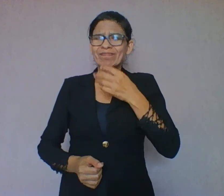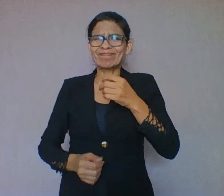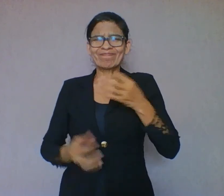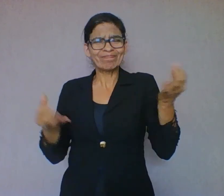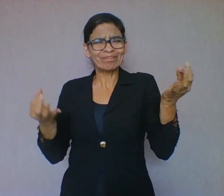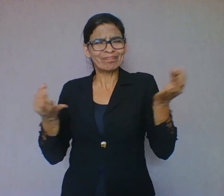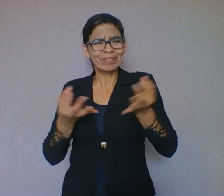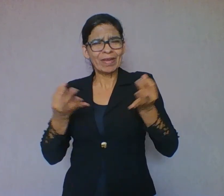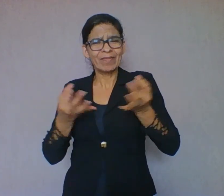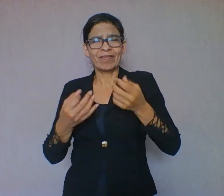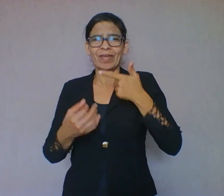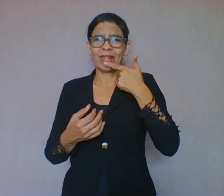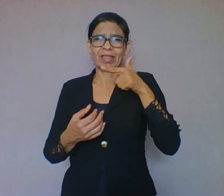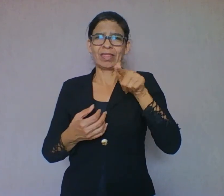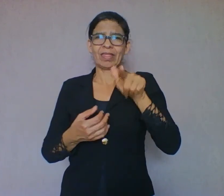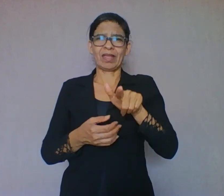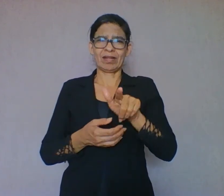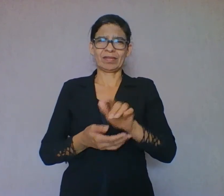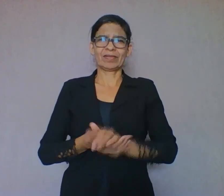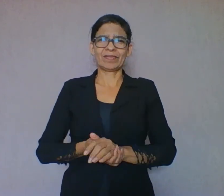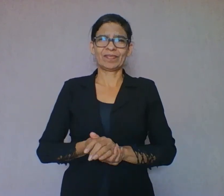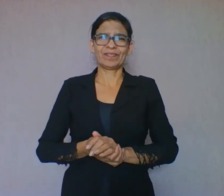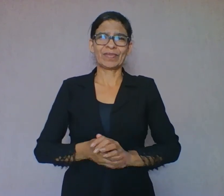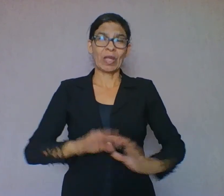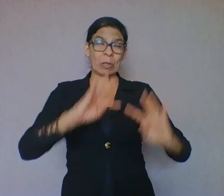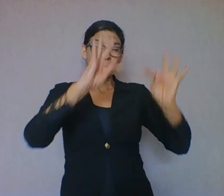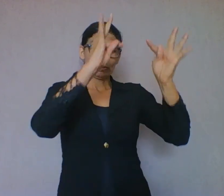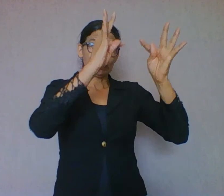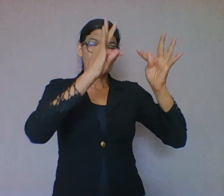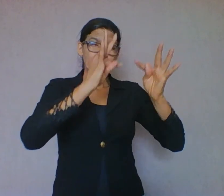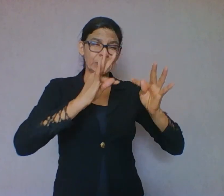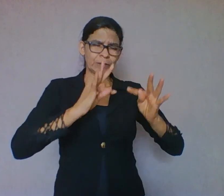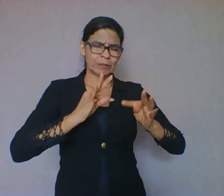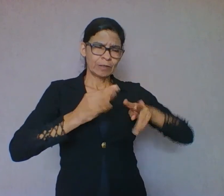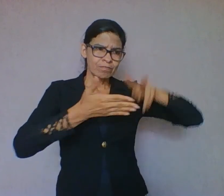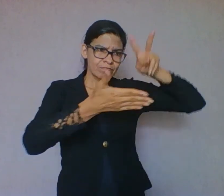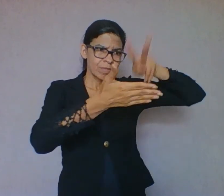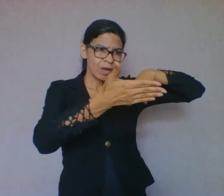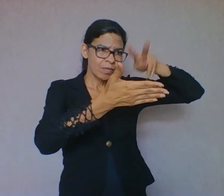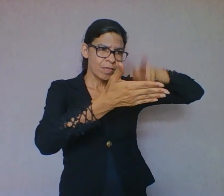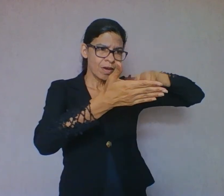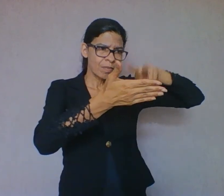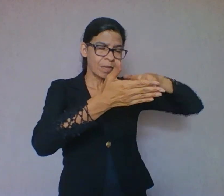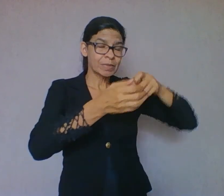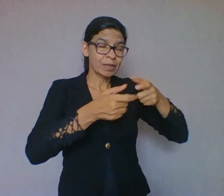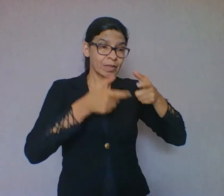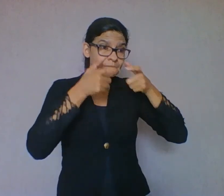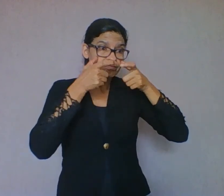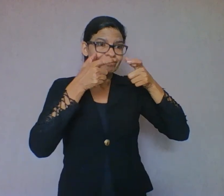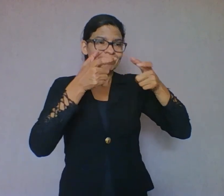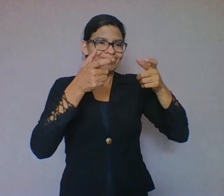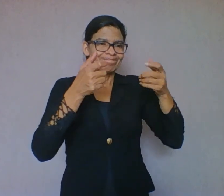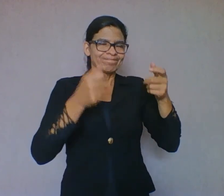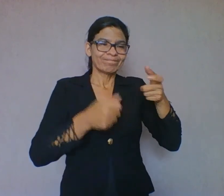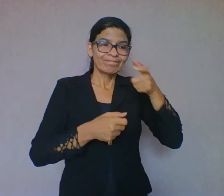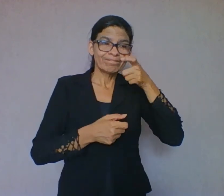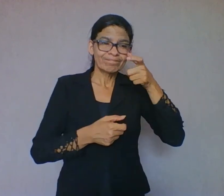texto propriamente dito, o leitor deverá estar atento às informações pré-textuais, como o título do livro,